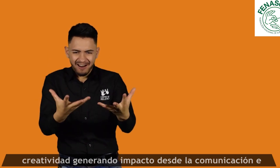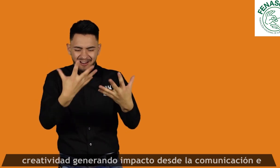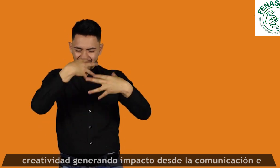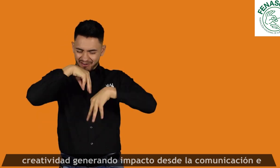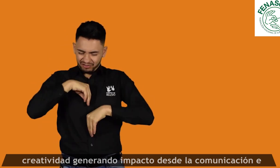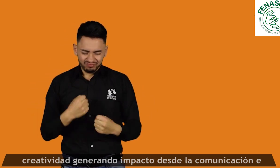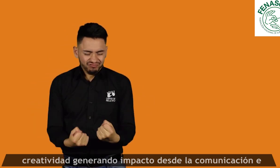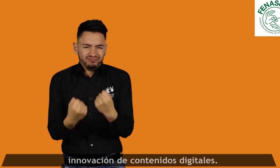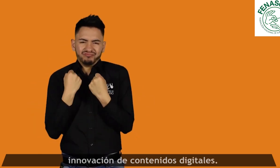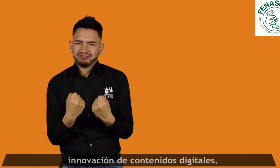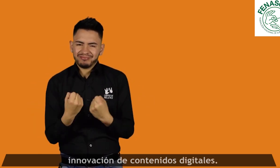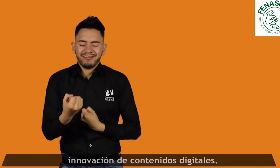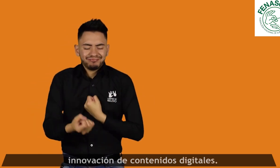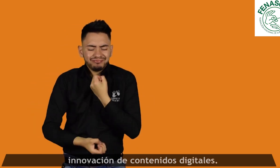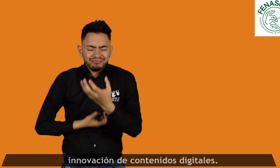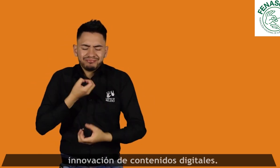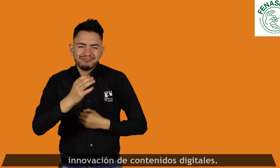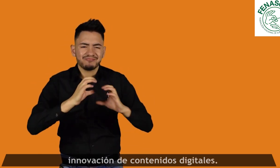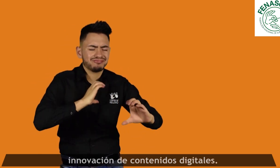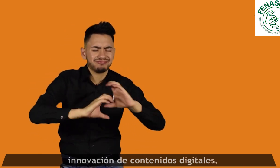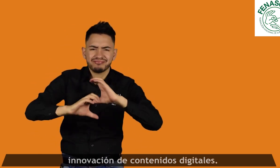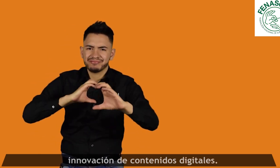e innovación de contenidos digitales.